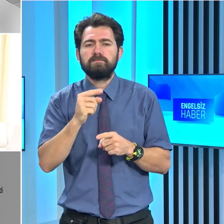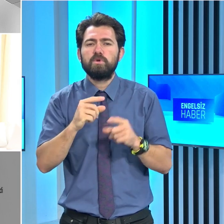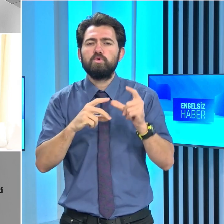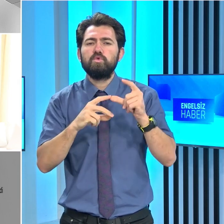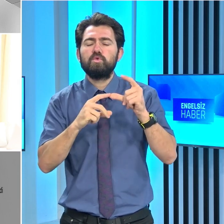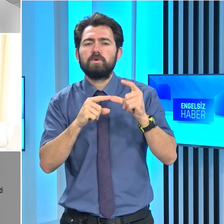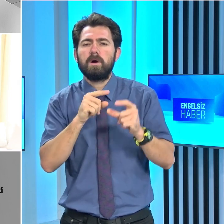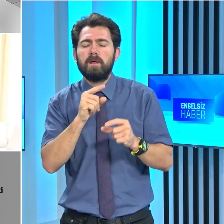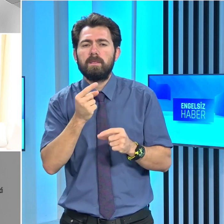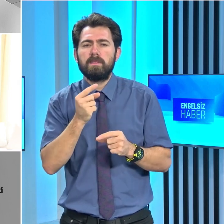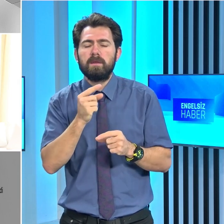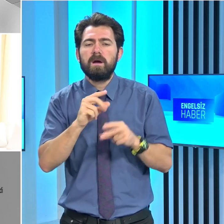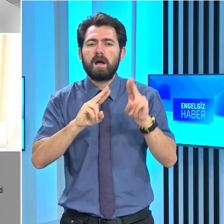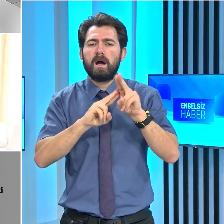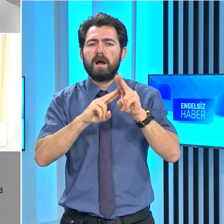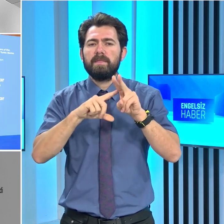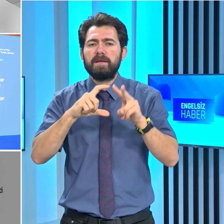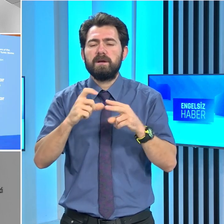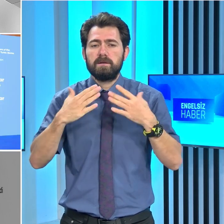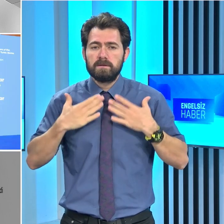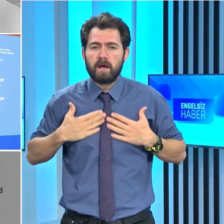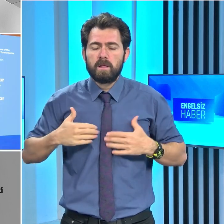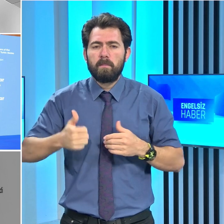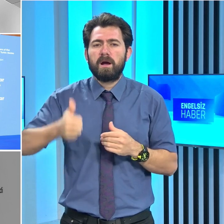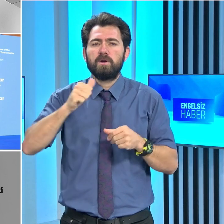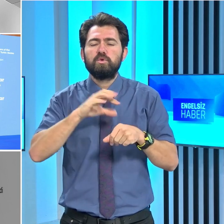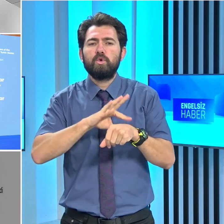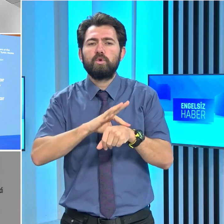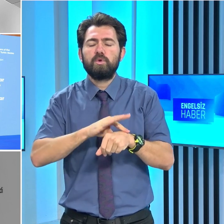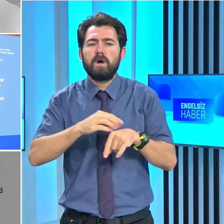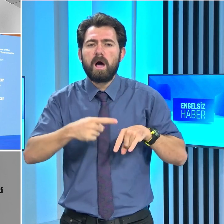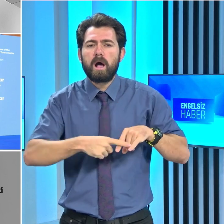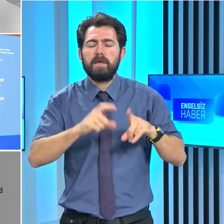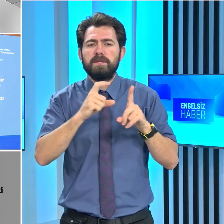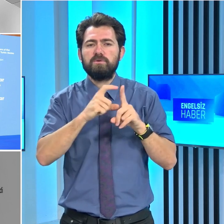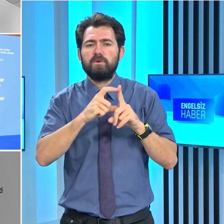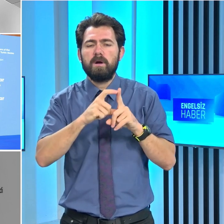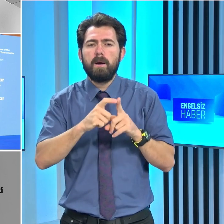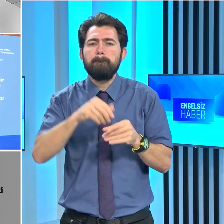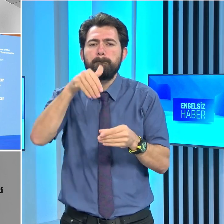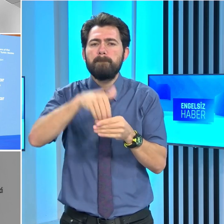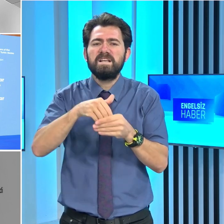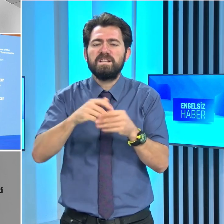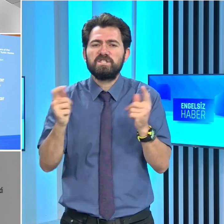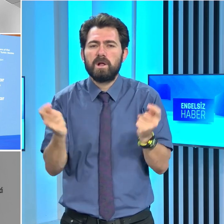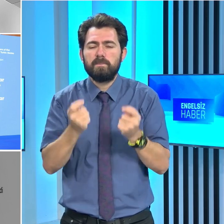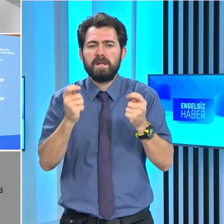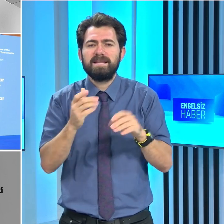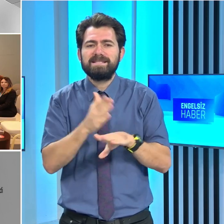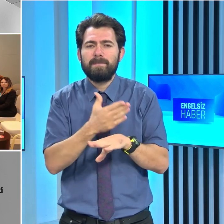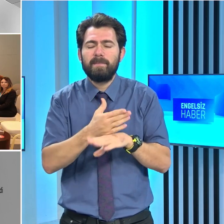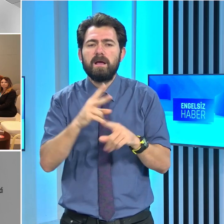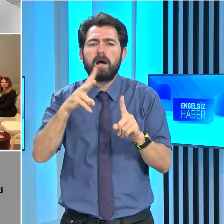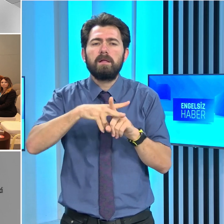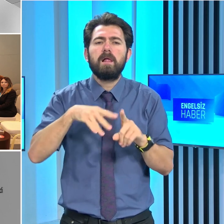Şuşa'da Kuzey Kırbısürk Cumhuriyeti Sağlık Bakanı Doktor Hakan Dinçürey'in, meclis çalışmaları nedeniyle